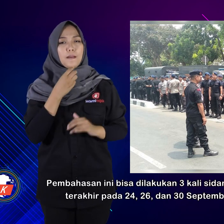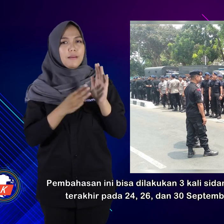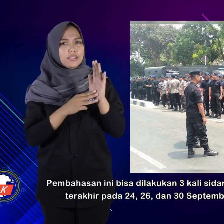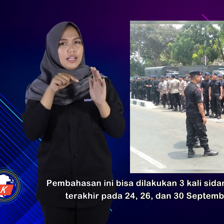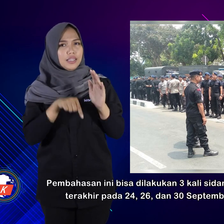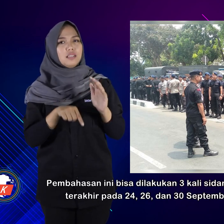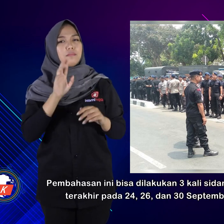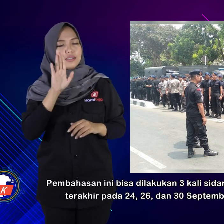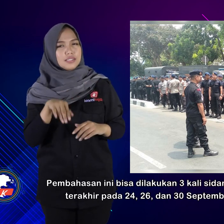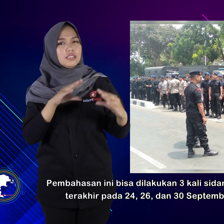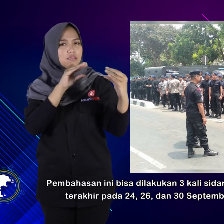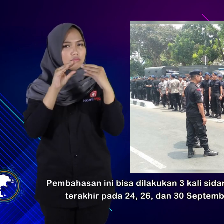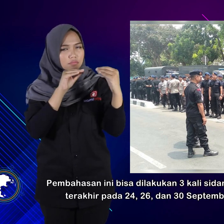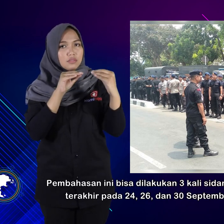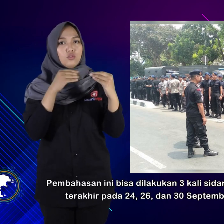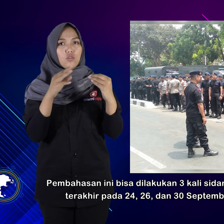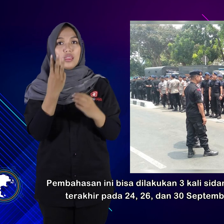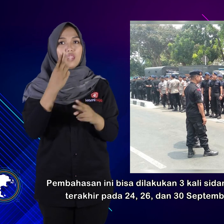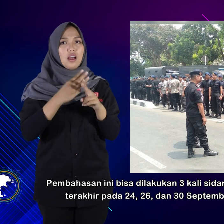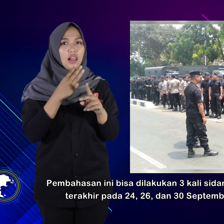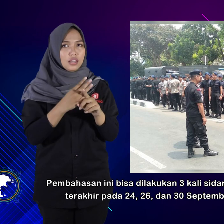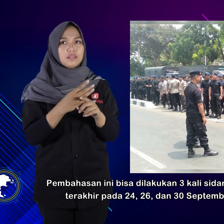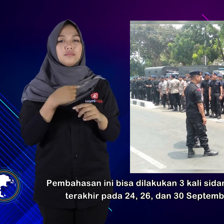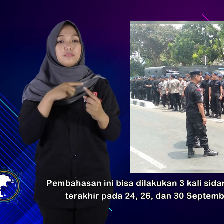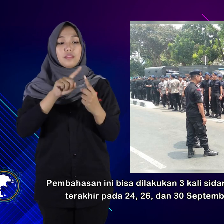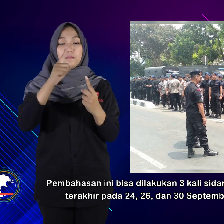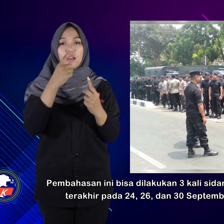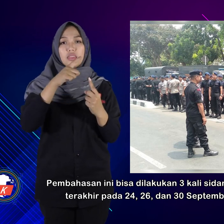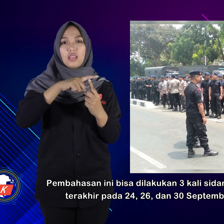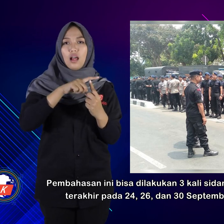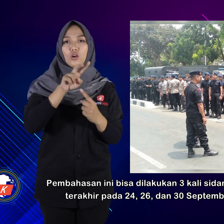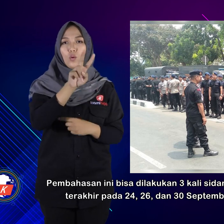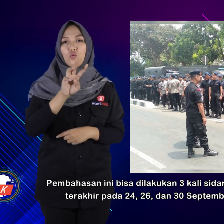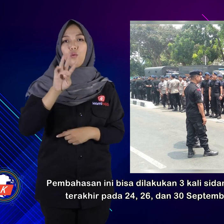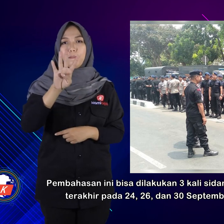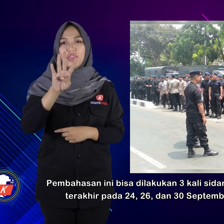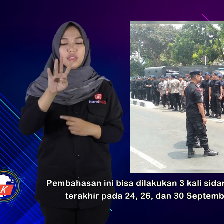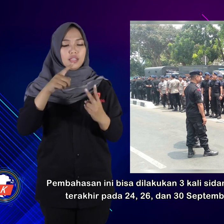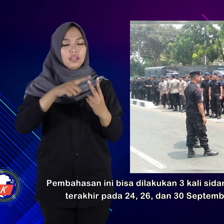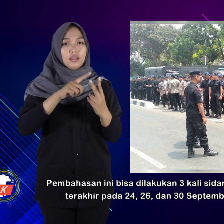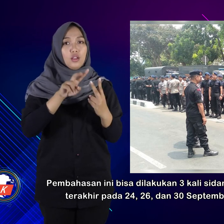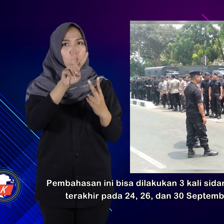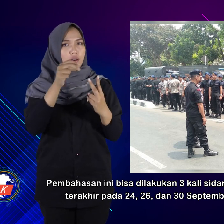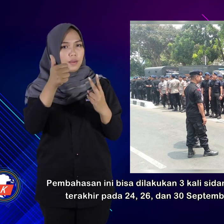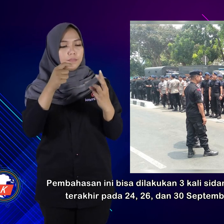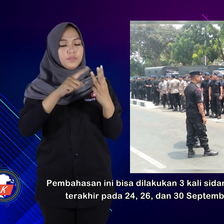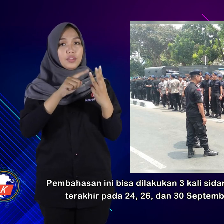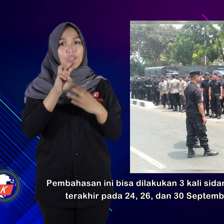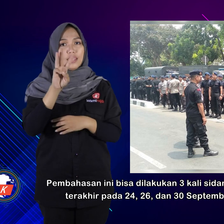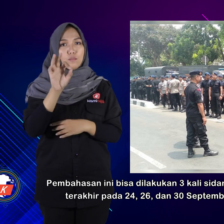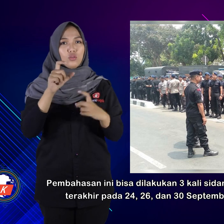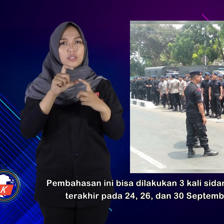Pembahasan ini bisa dilakukan tiga kali sidang paripurna terakhir pada 24, 26, dan 30 September 2019.